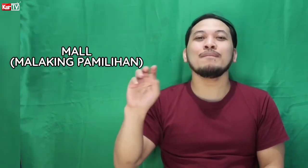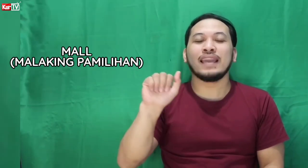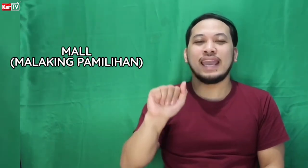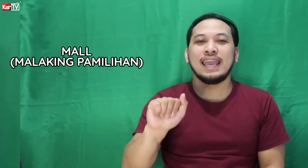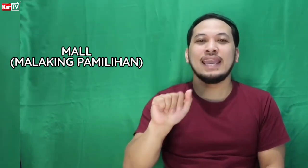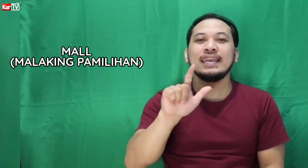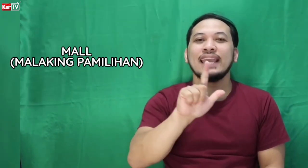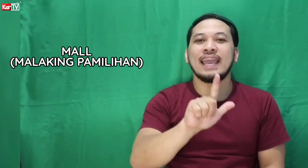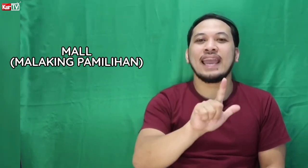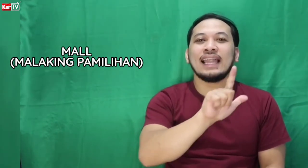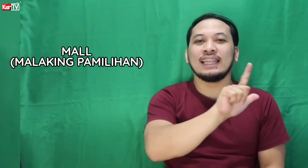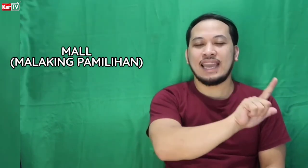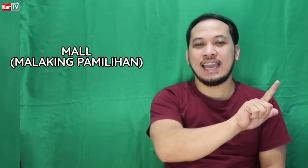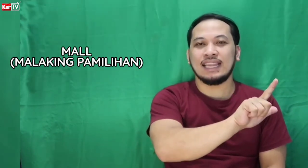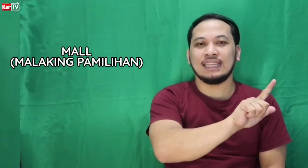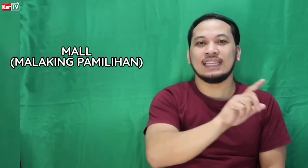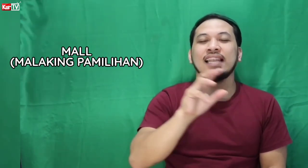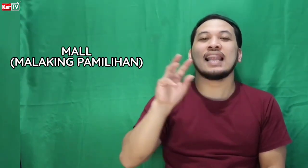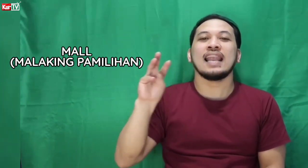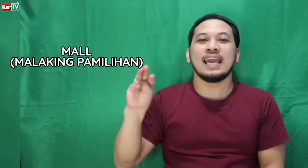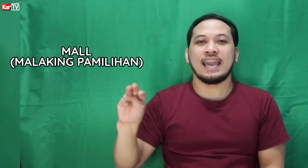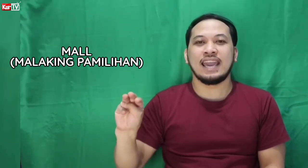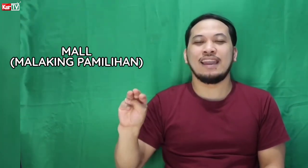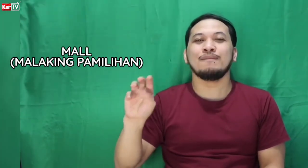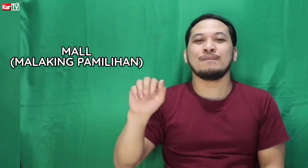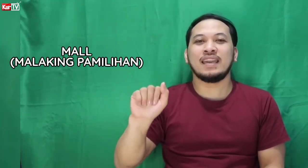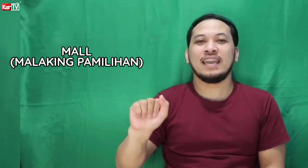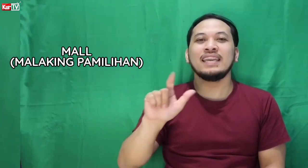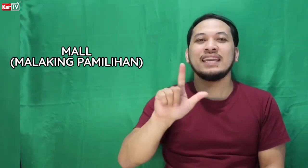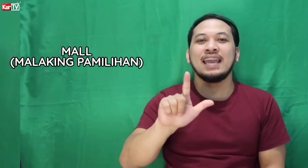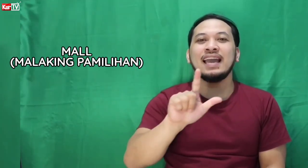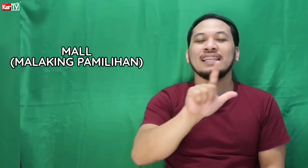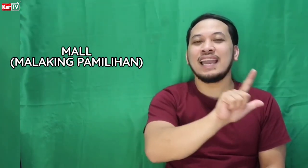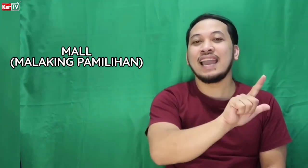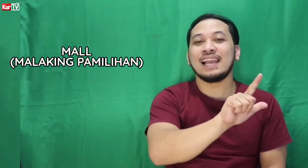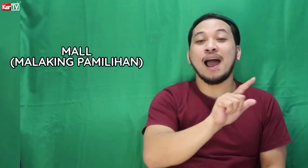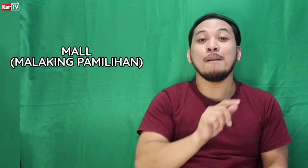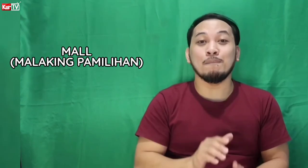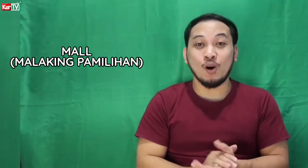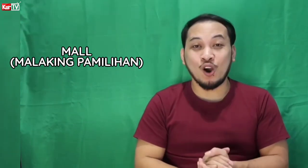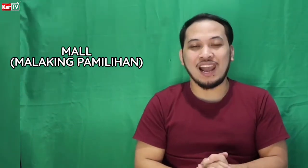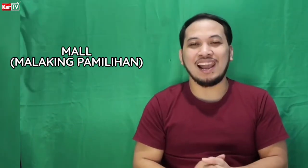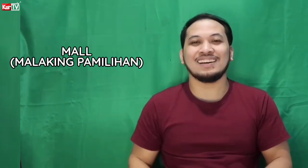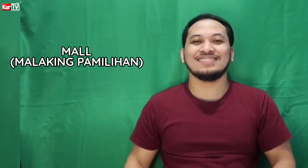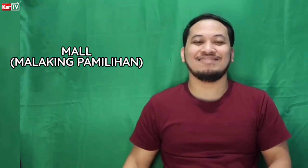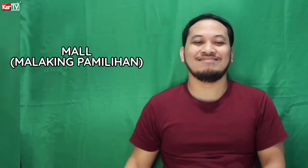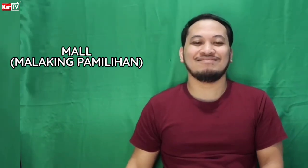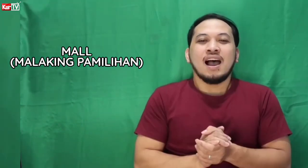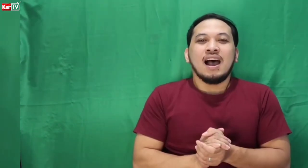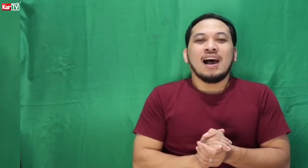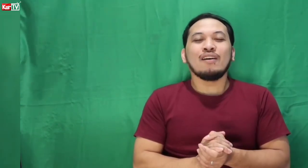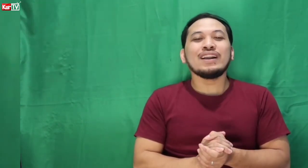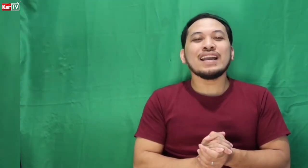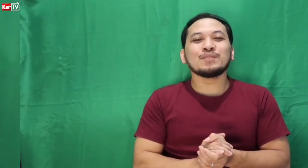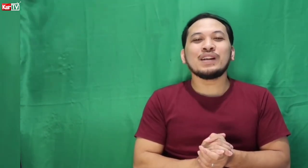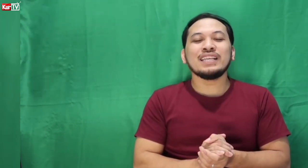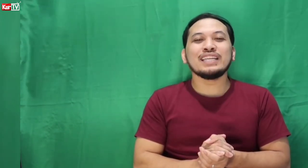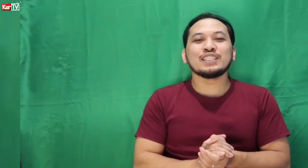-A-L-L. M-A-L-L. Mall. Our next word is